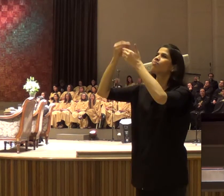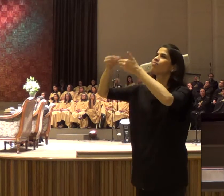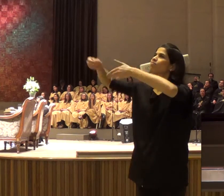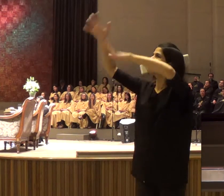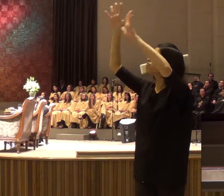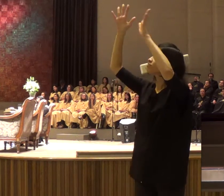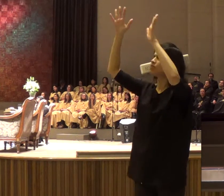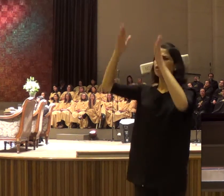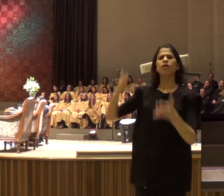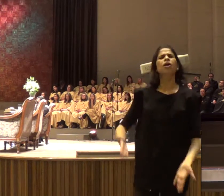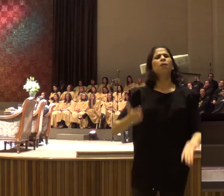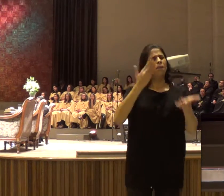chega, de será,